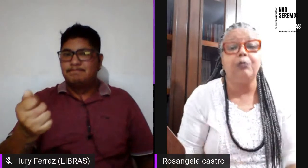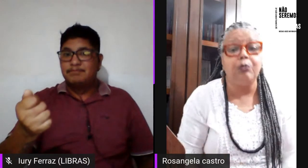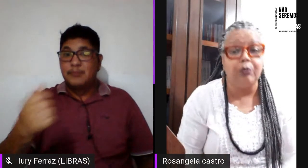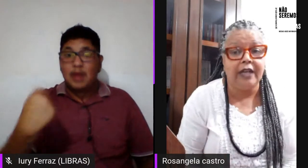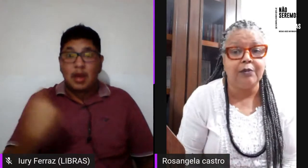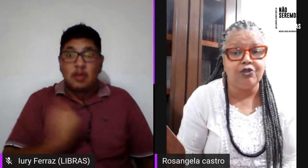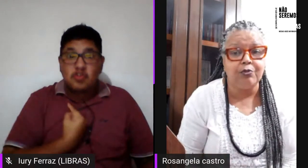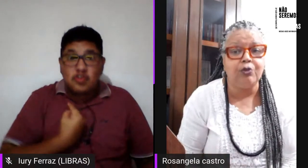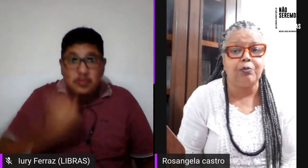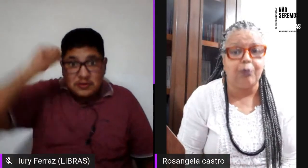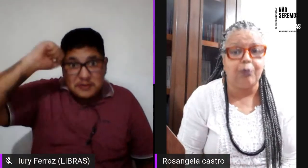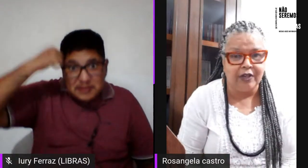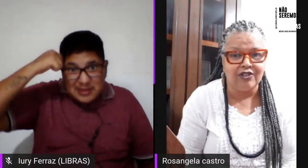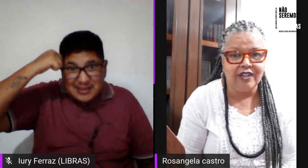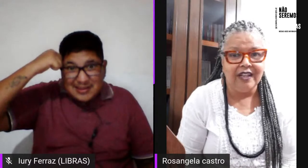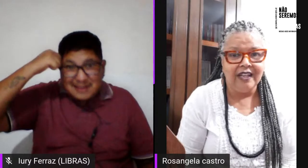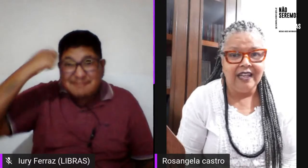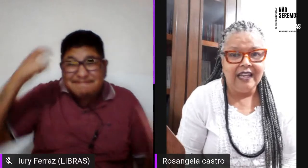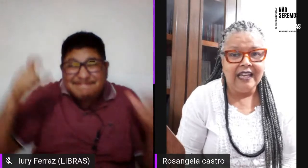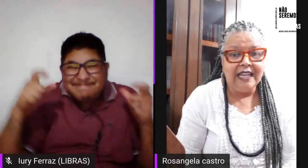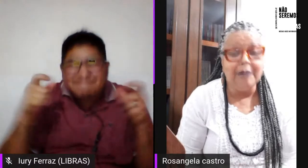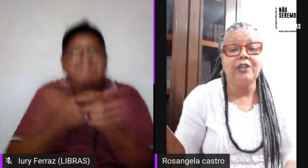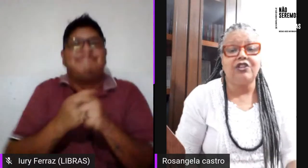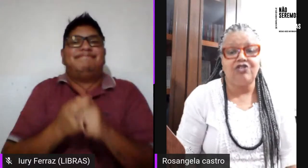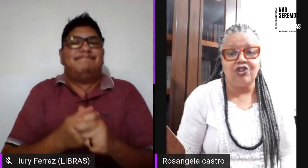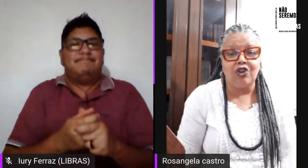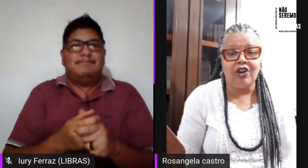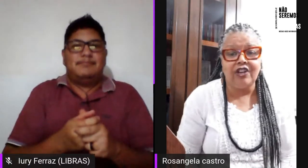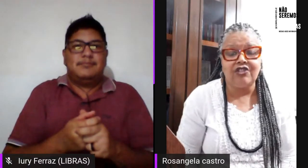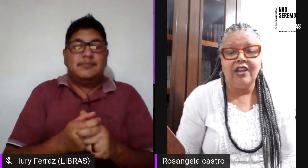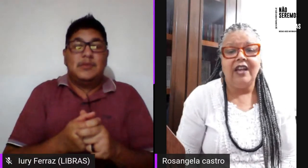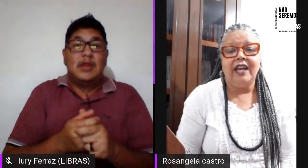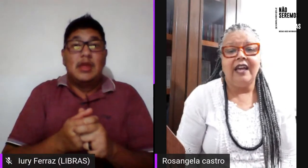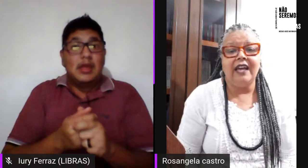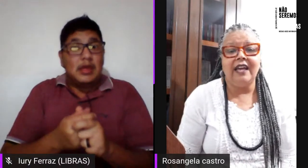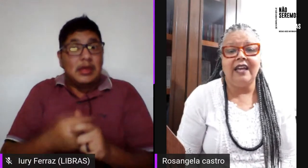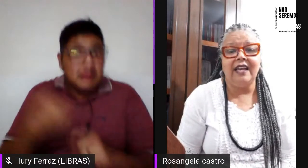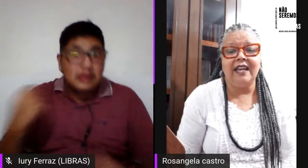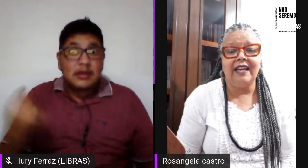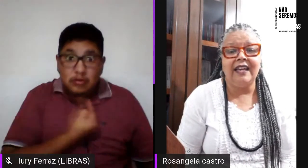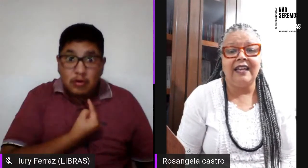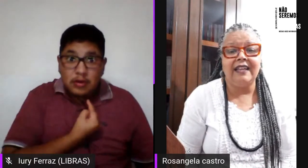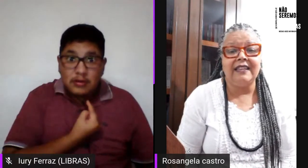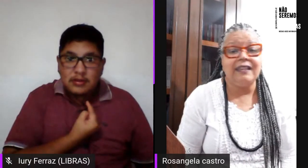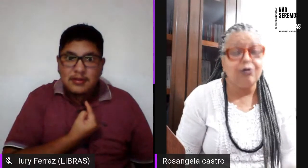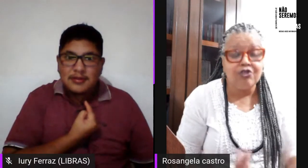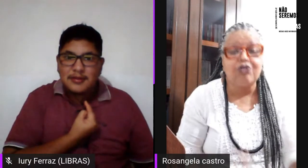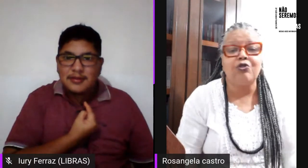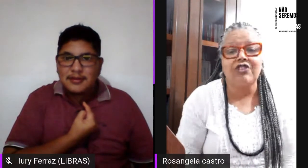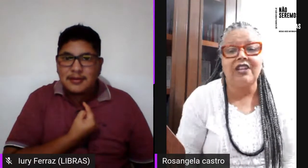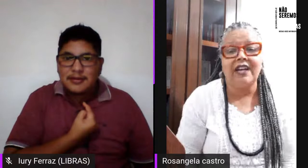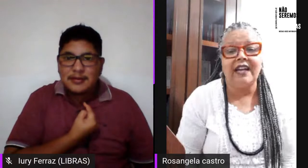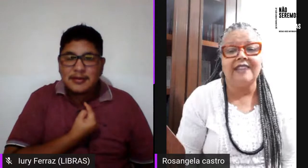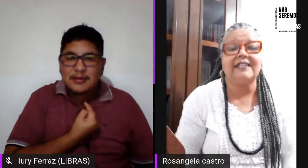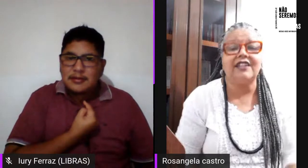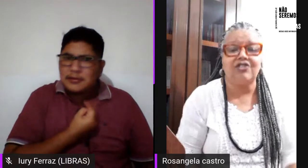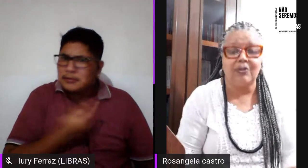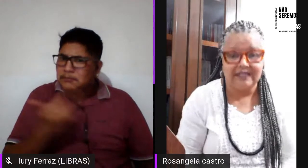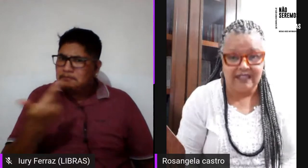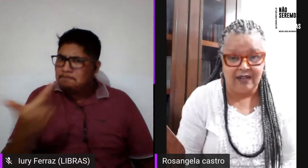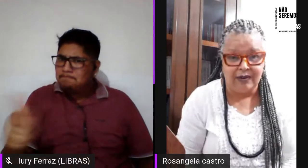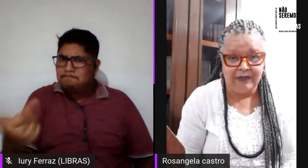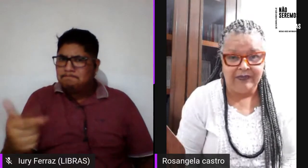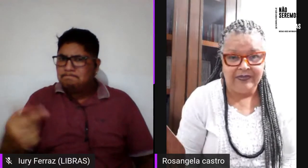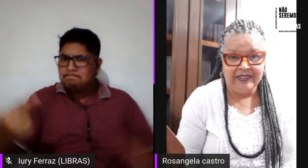éramos muito poucas e muitas de nós não discutia essa